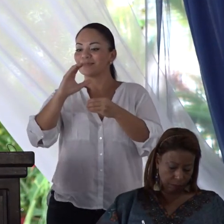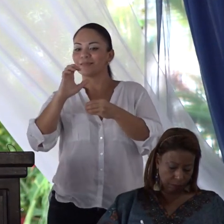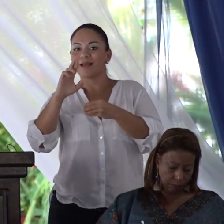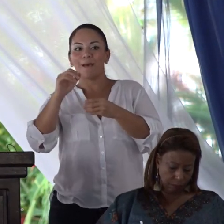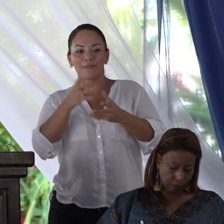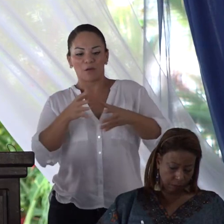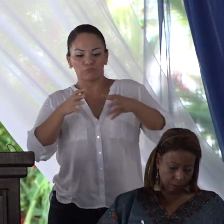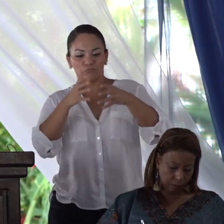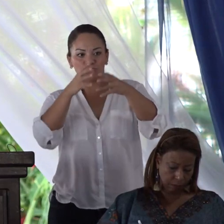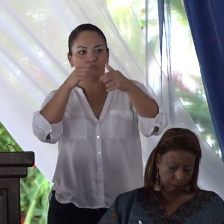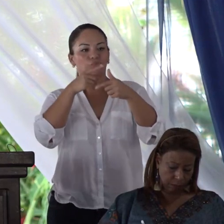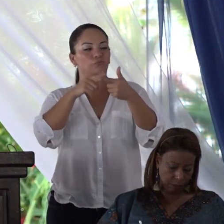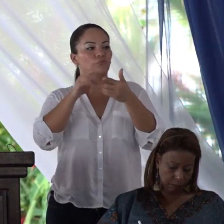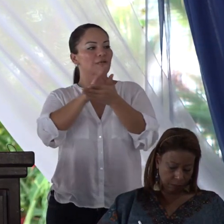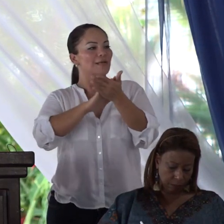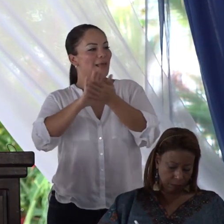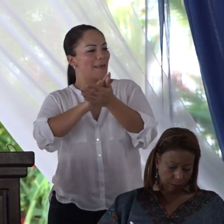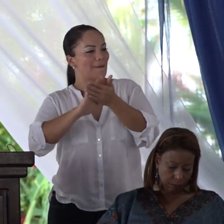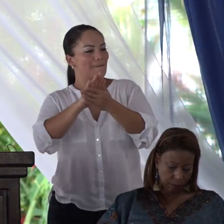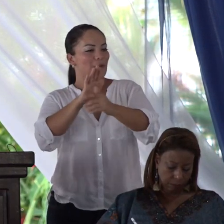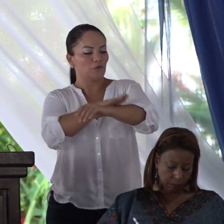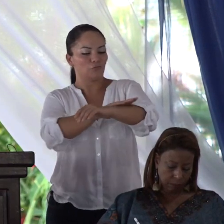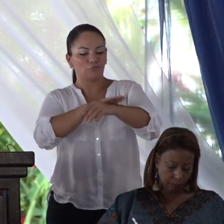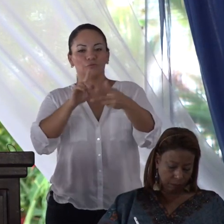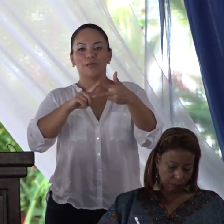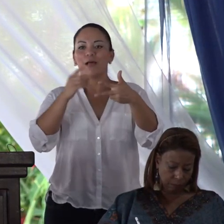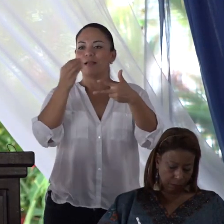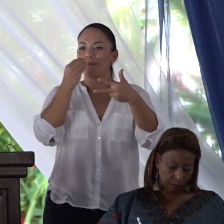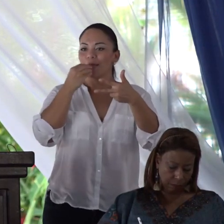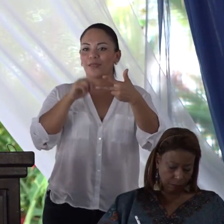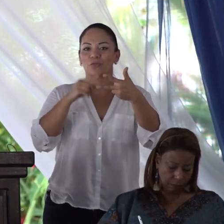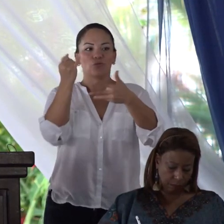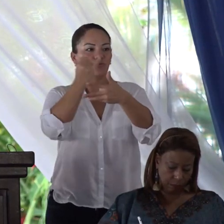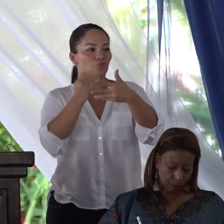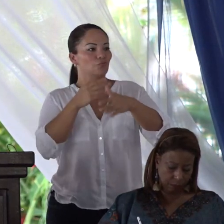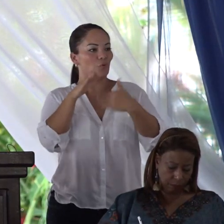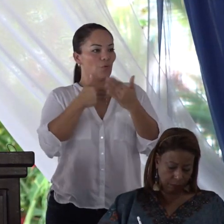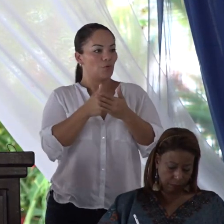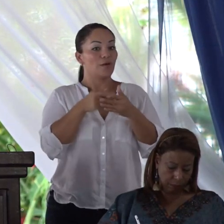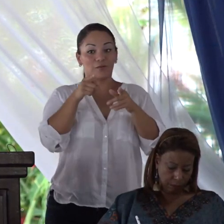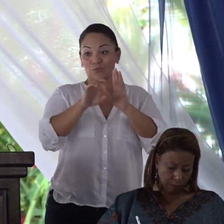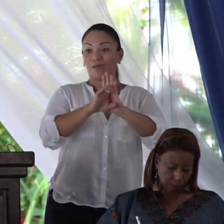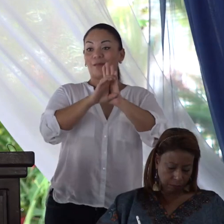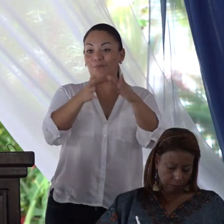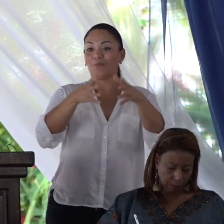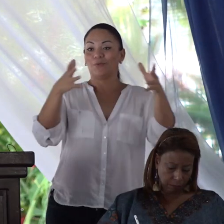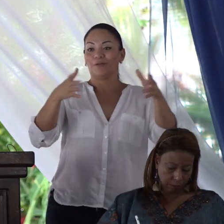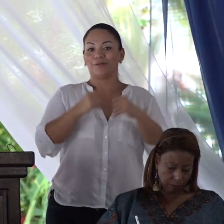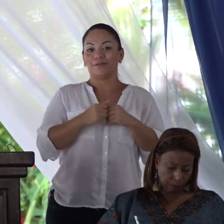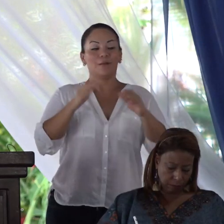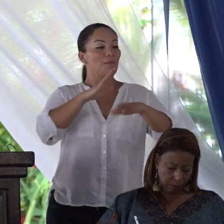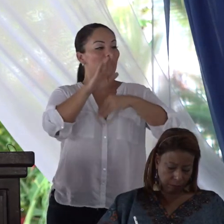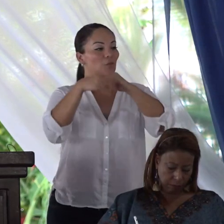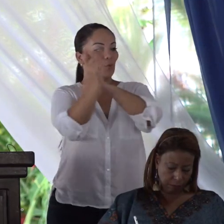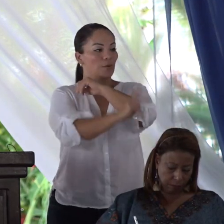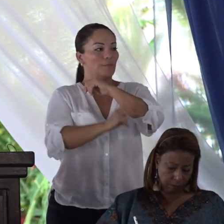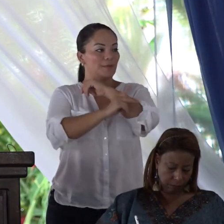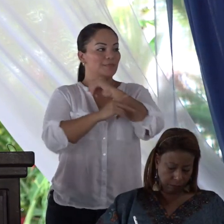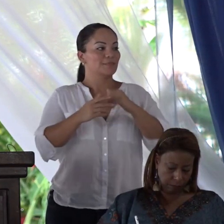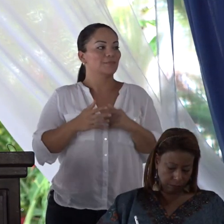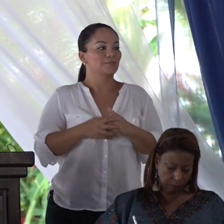cremas artesanales, alimentos. Ese es un gran ejemplo para el resto del país.